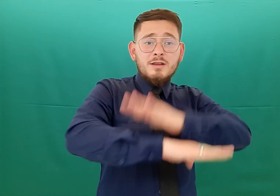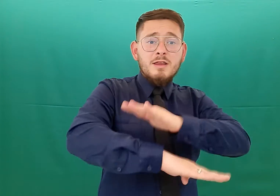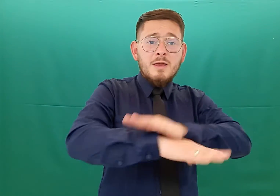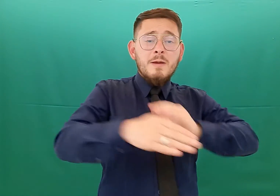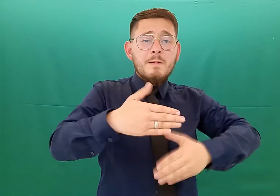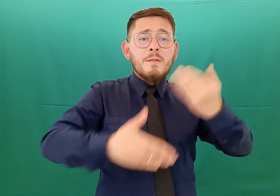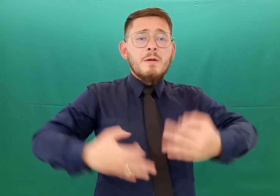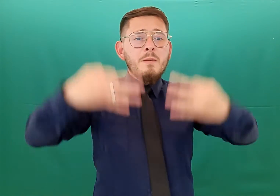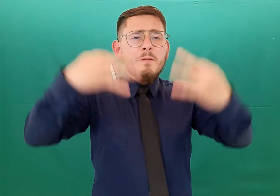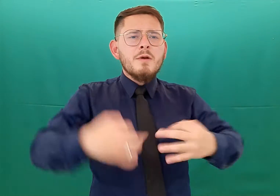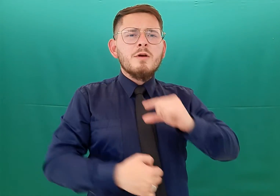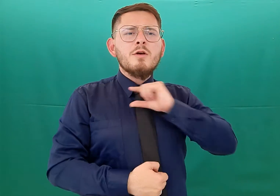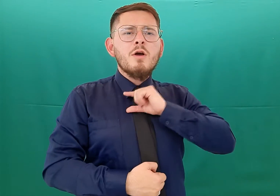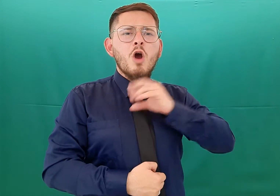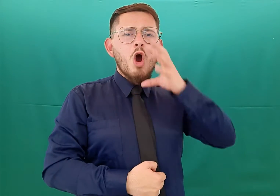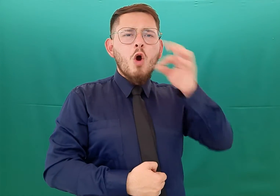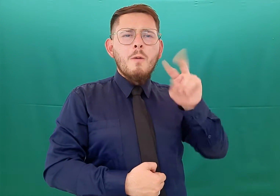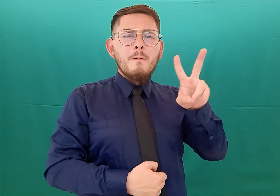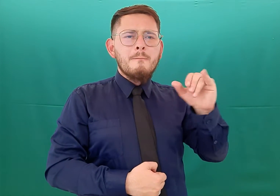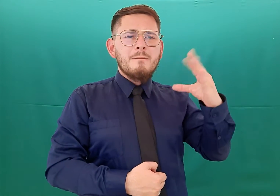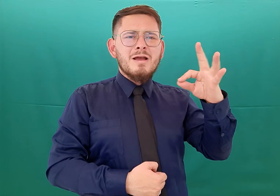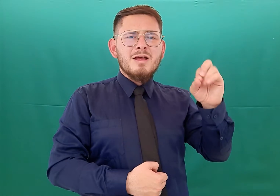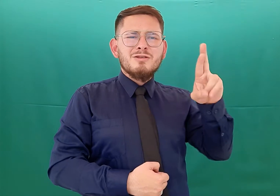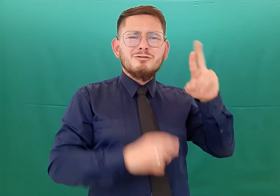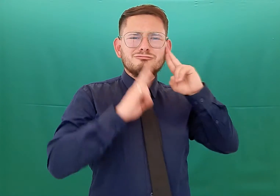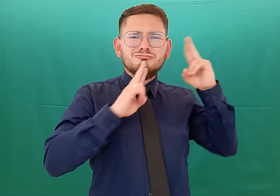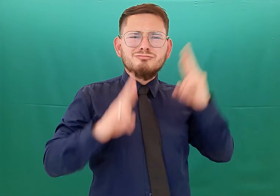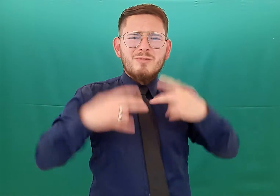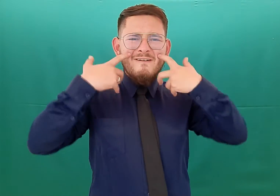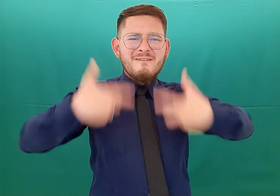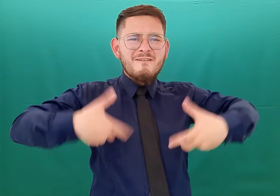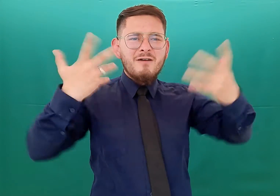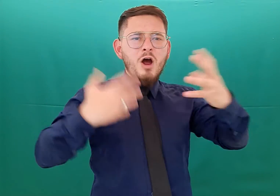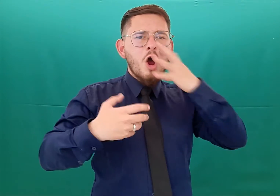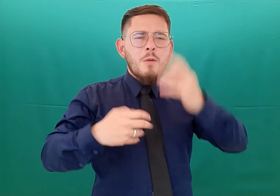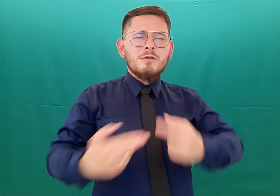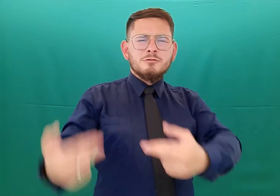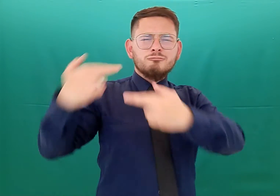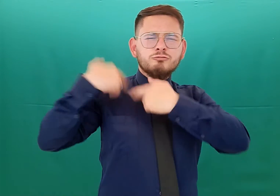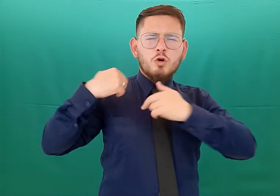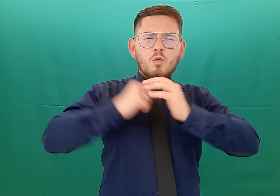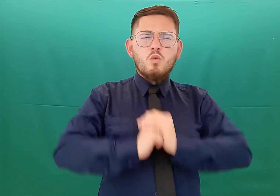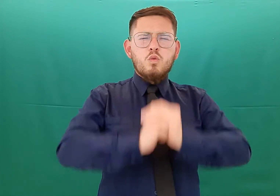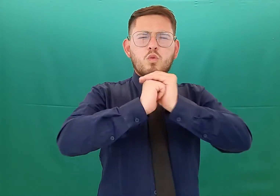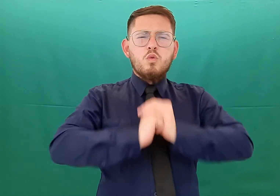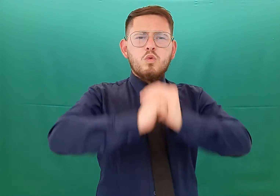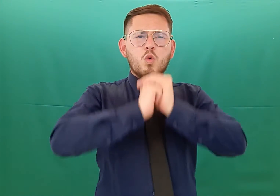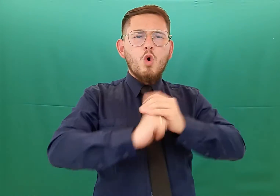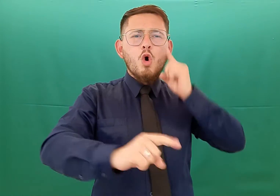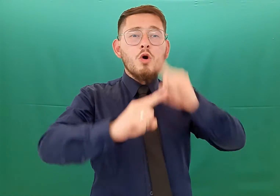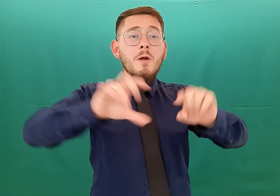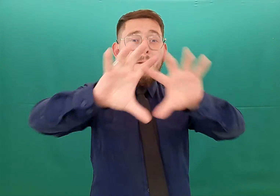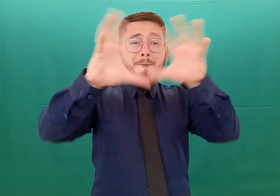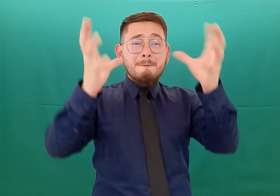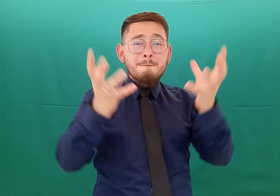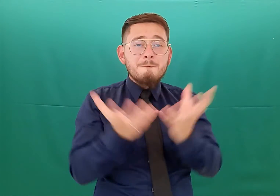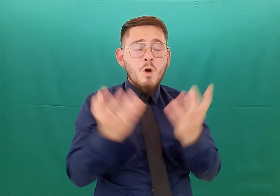orador, Padre Víctor Leguizamón, es el encargado de la reflexión y la oración que se eleva desde Tunja para llamar la atención del mundo en torno al clamor de la paz